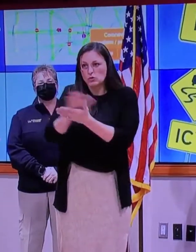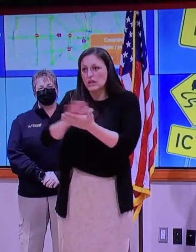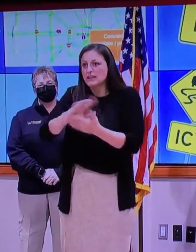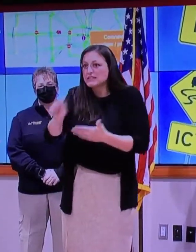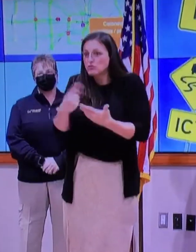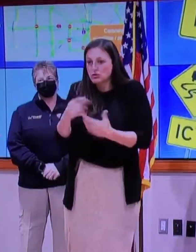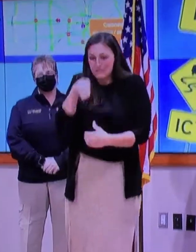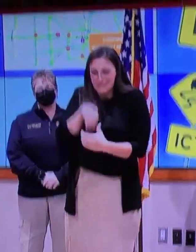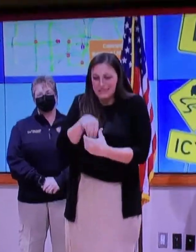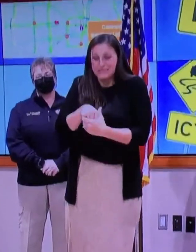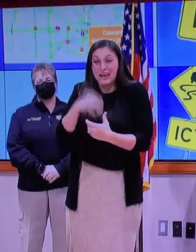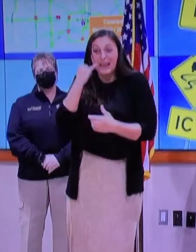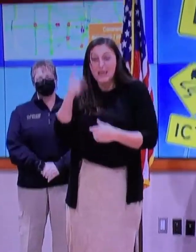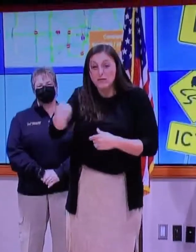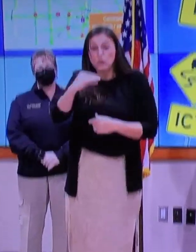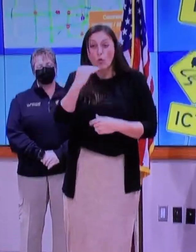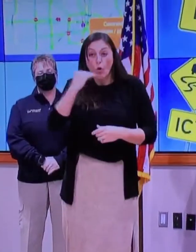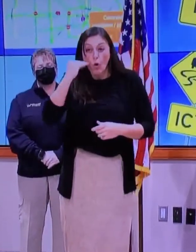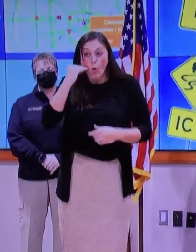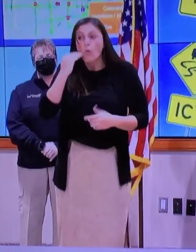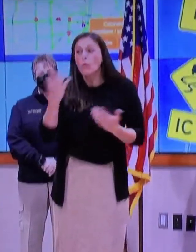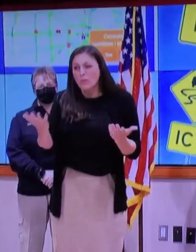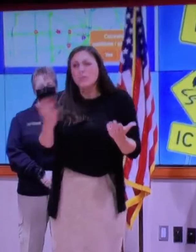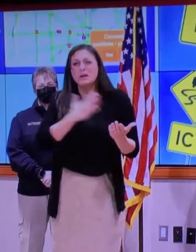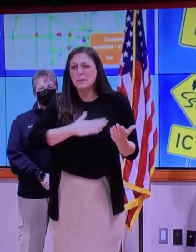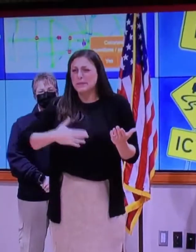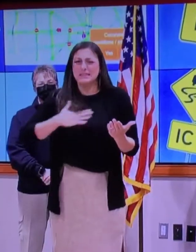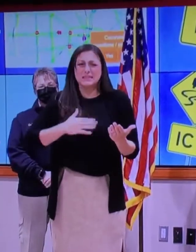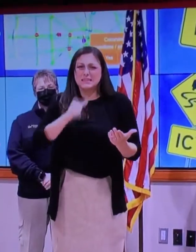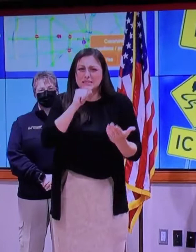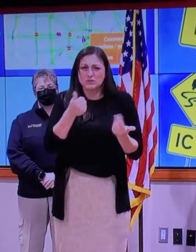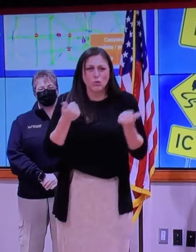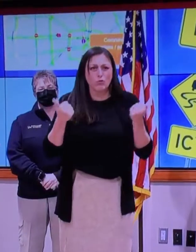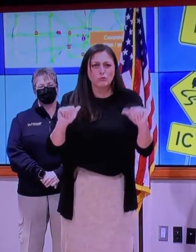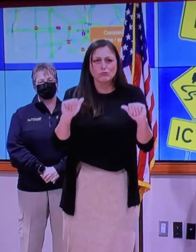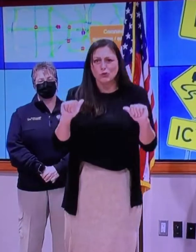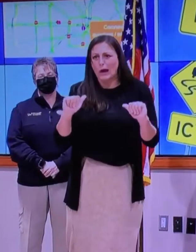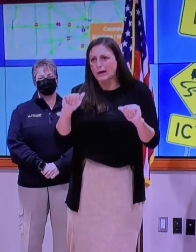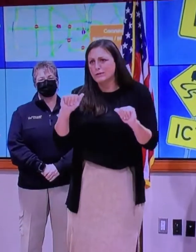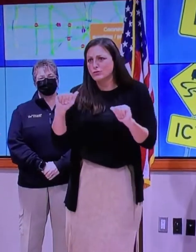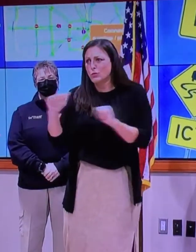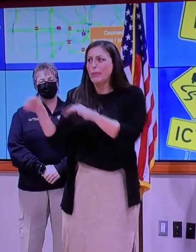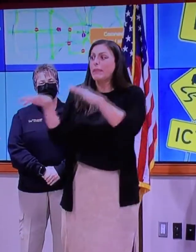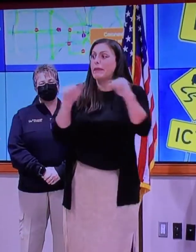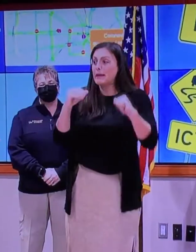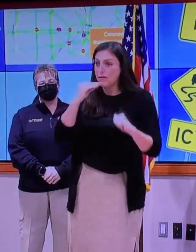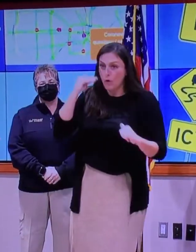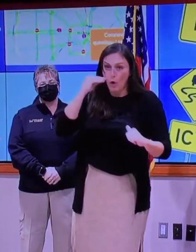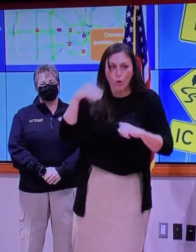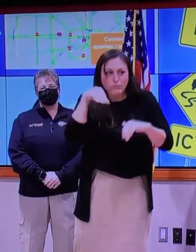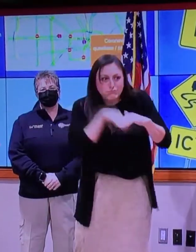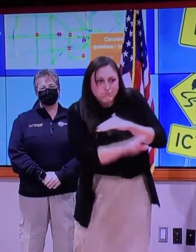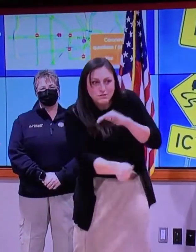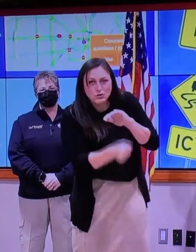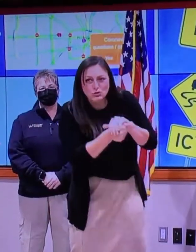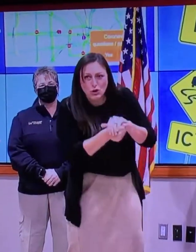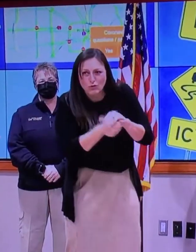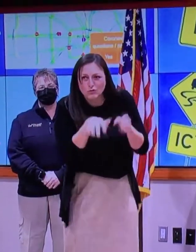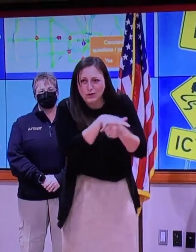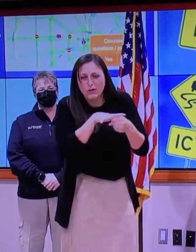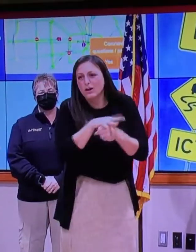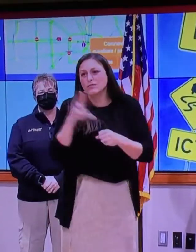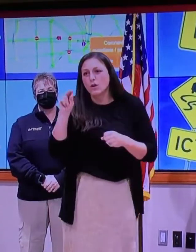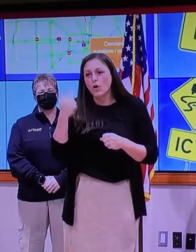Algunas de estas ubicaciones tienen condiciones muy austeras en términos del albergue, simplemente para darle a usted la oportunidad